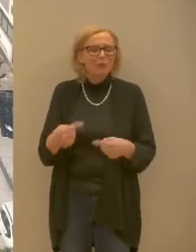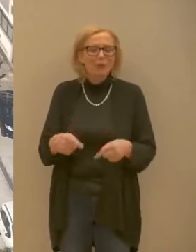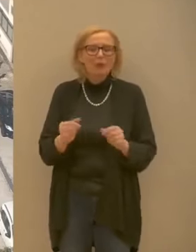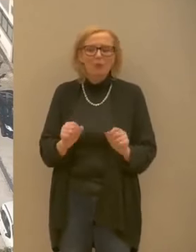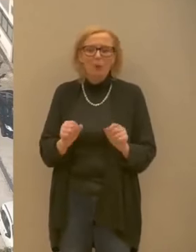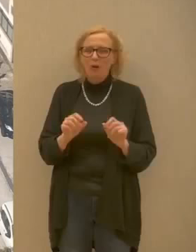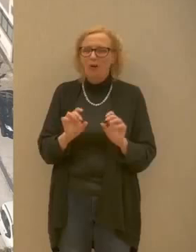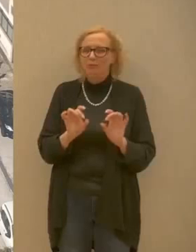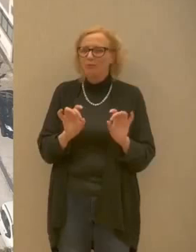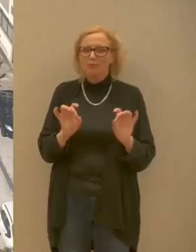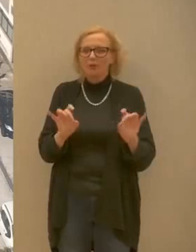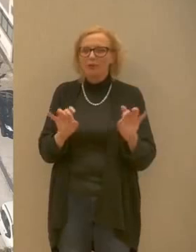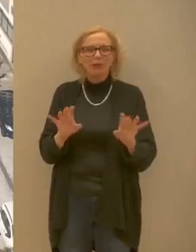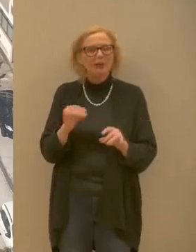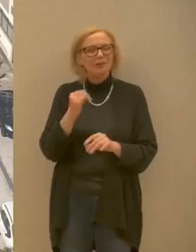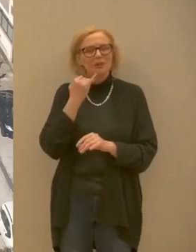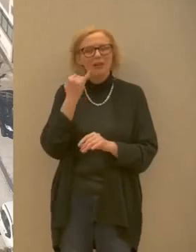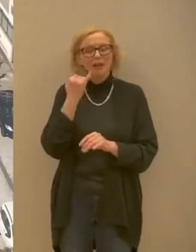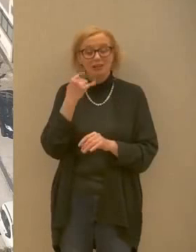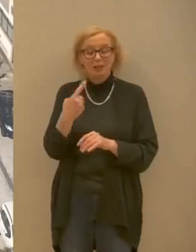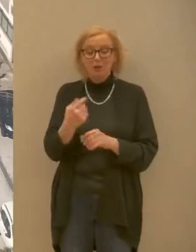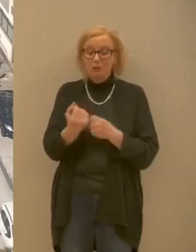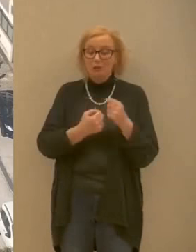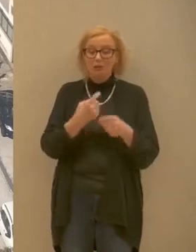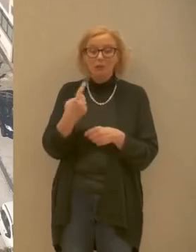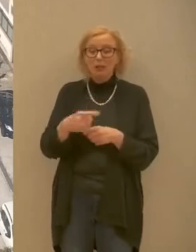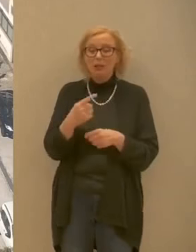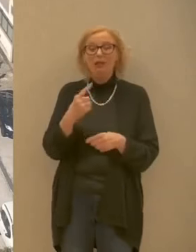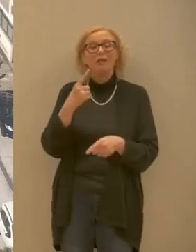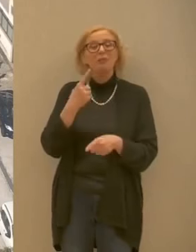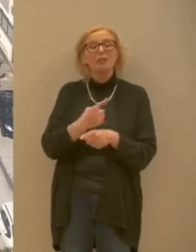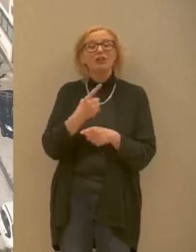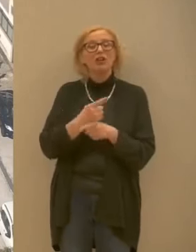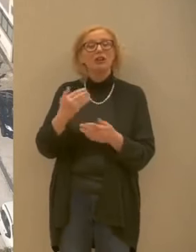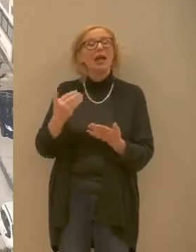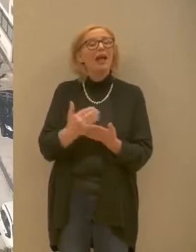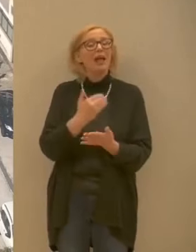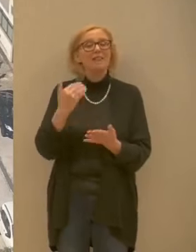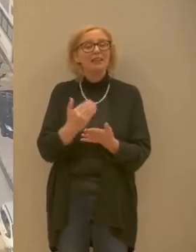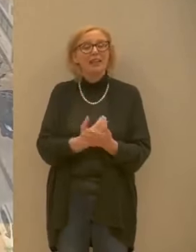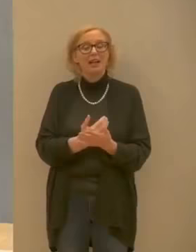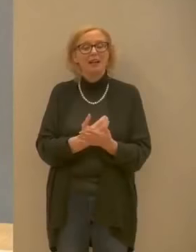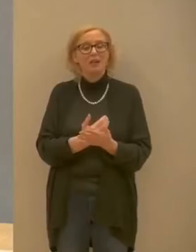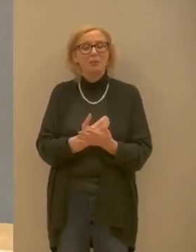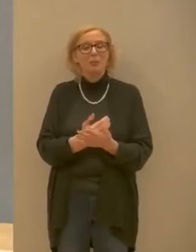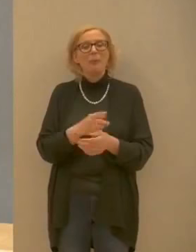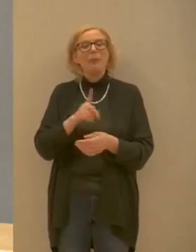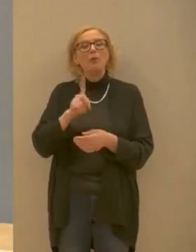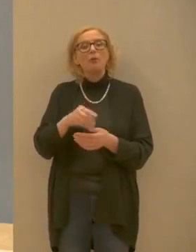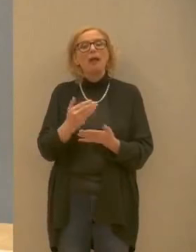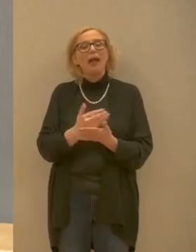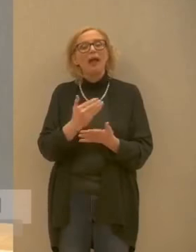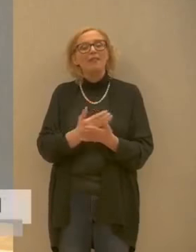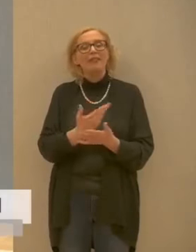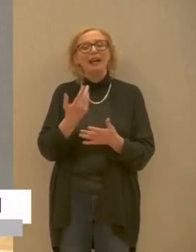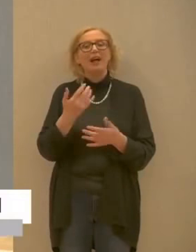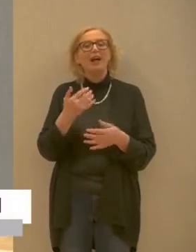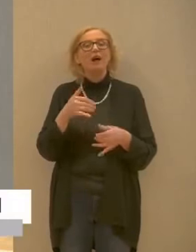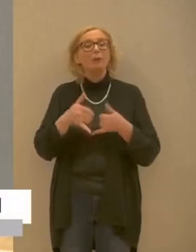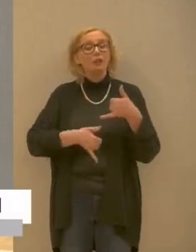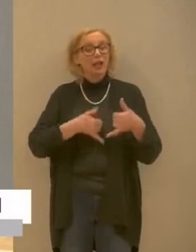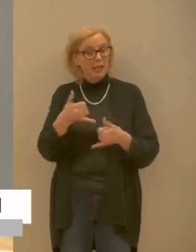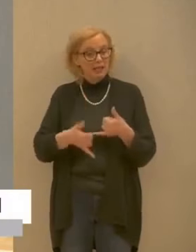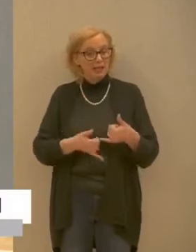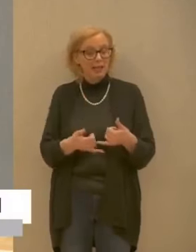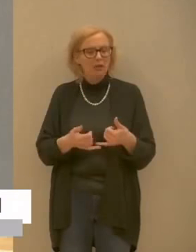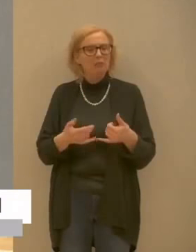contaminazione sono comportamenti che vanno assolutamente evitati come va assolutamente evitato l'uso della bicicletta ancora